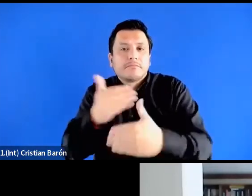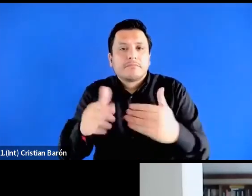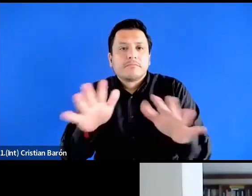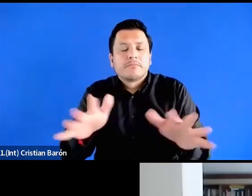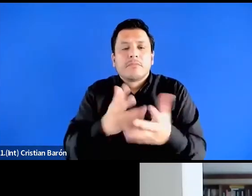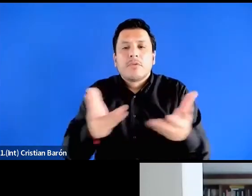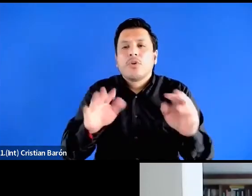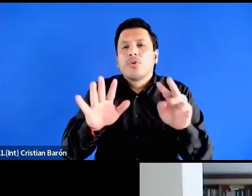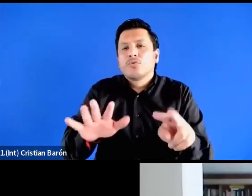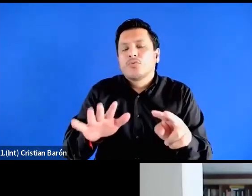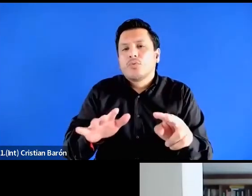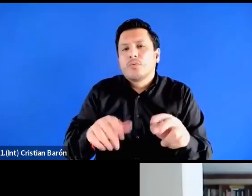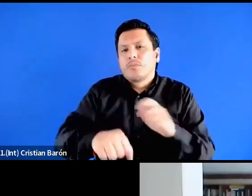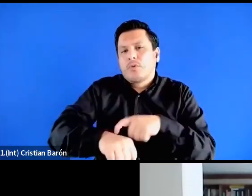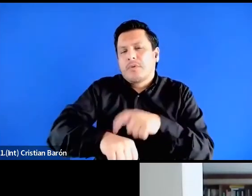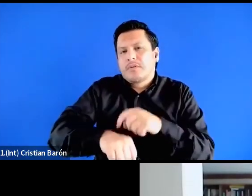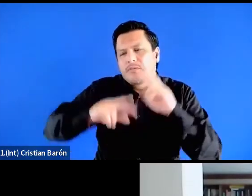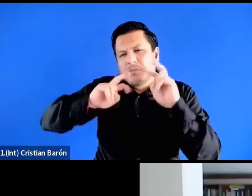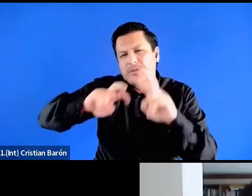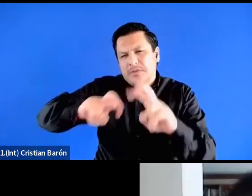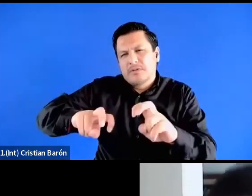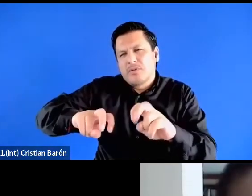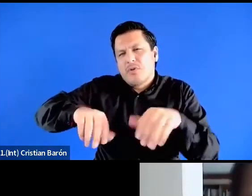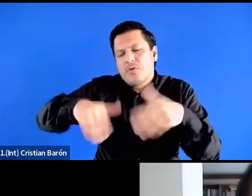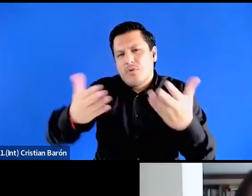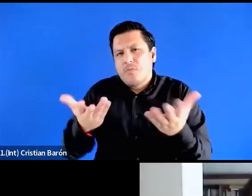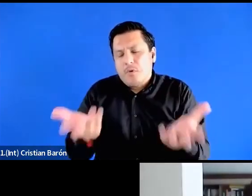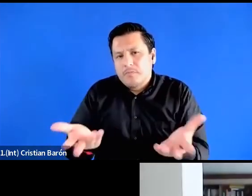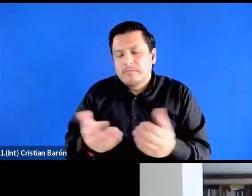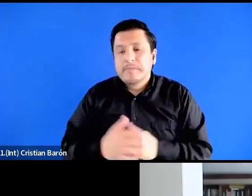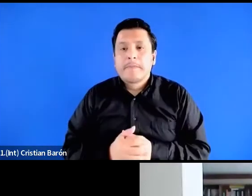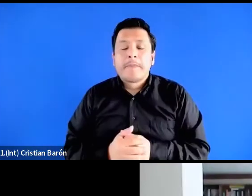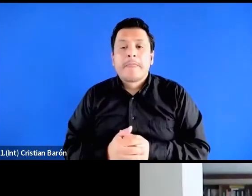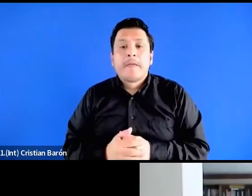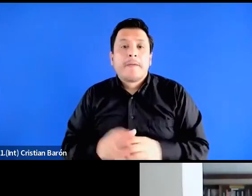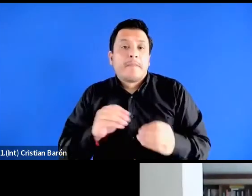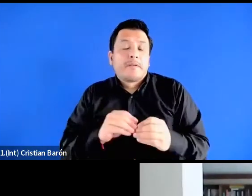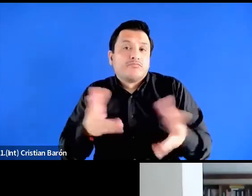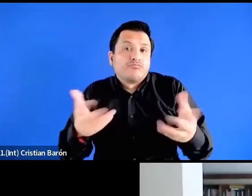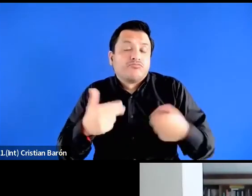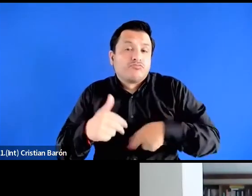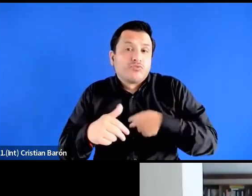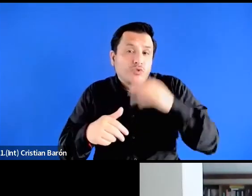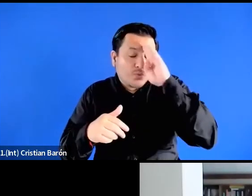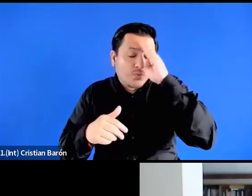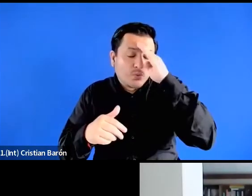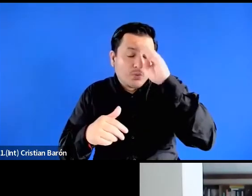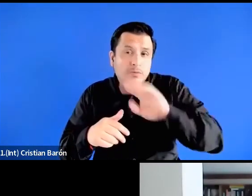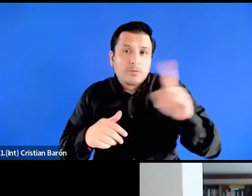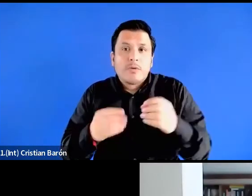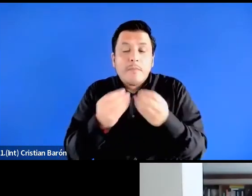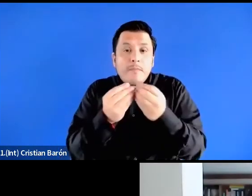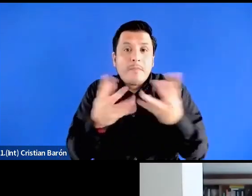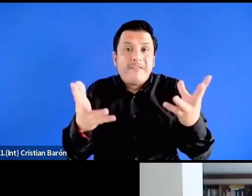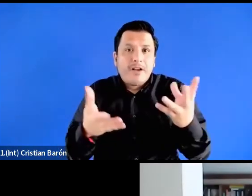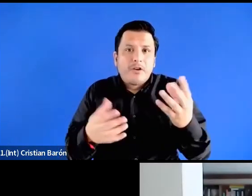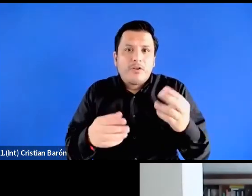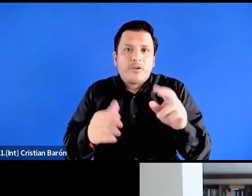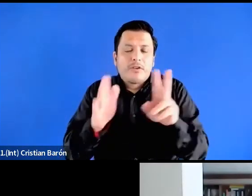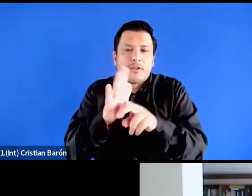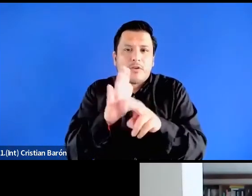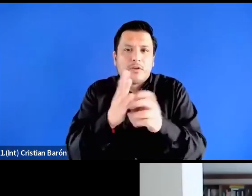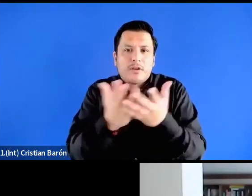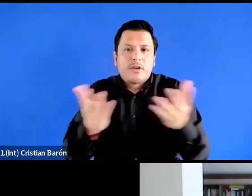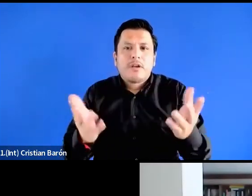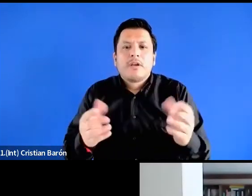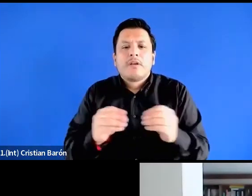momento de esta investigación y sin duda como el valor teórico que tiene y